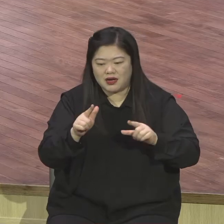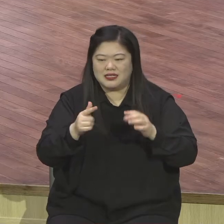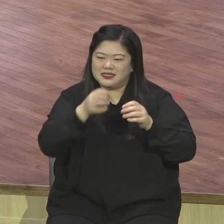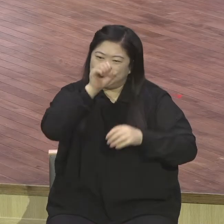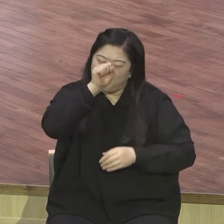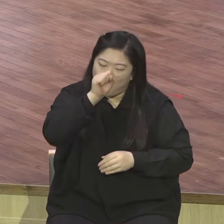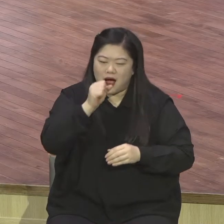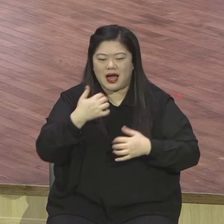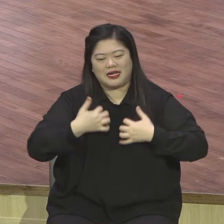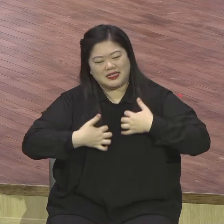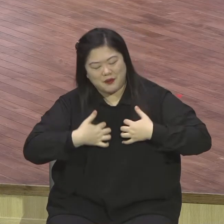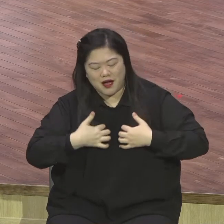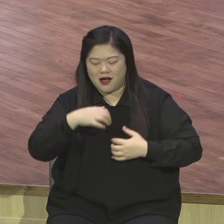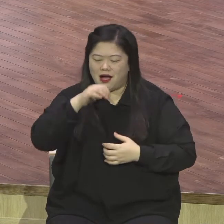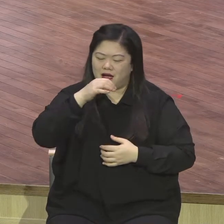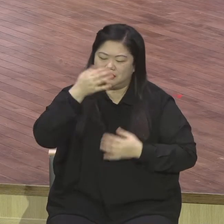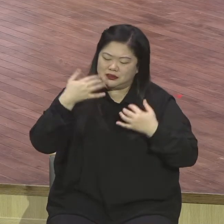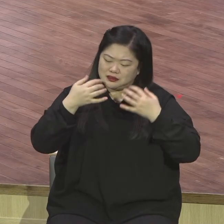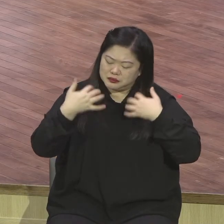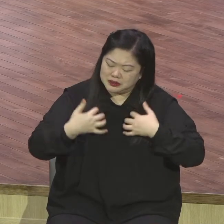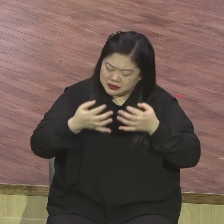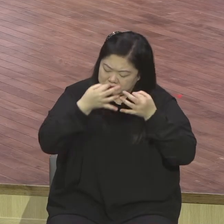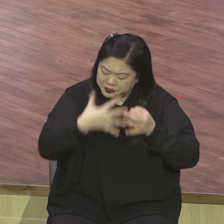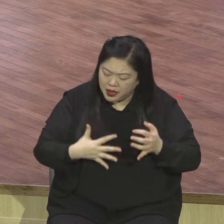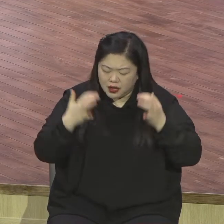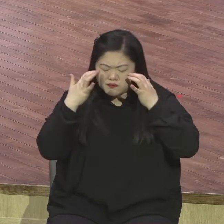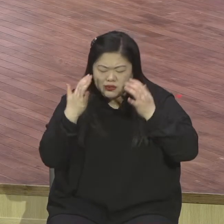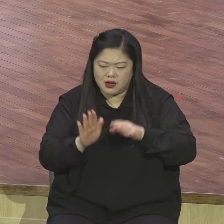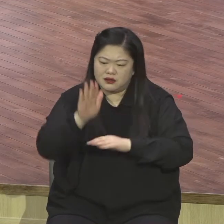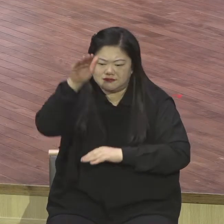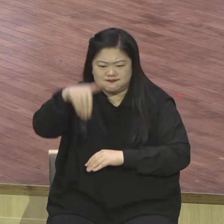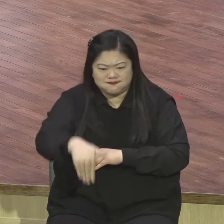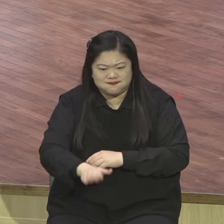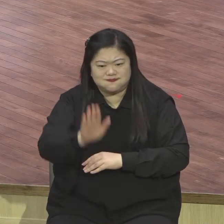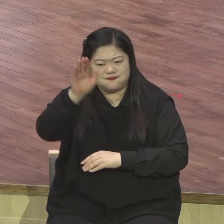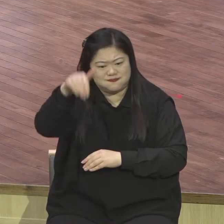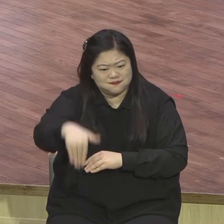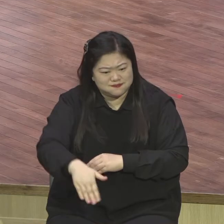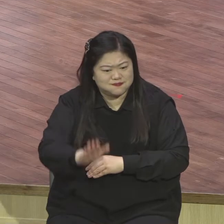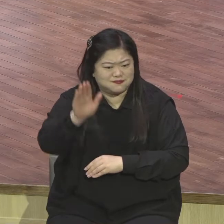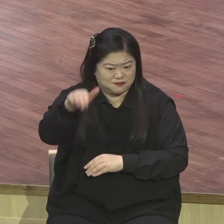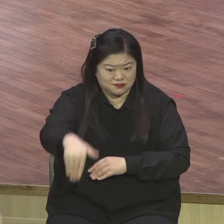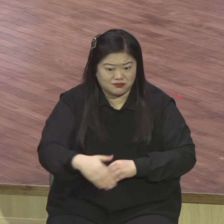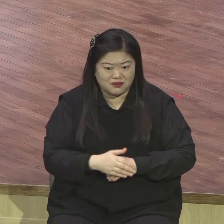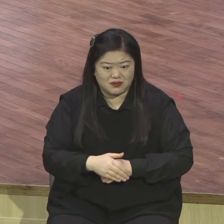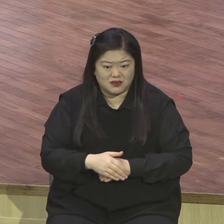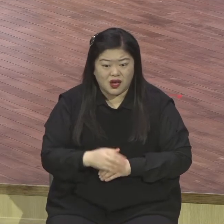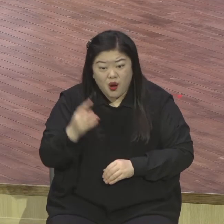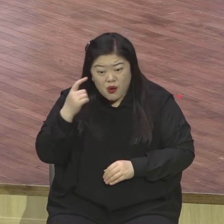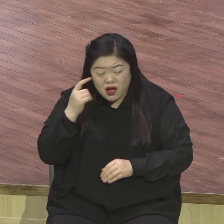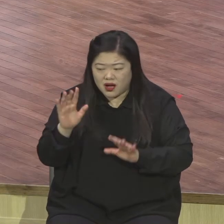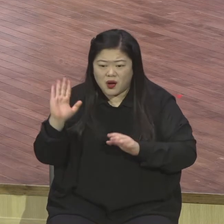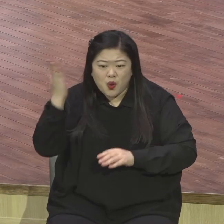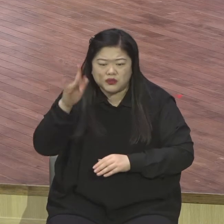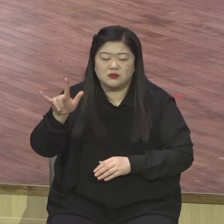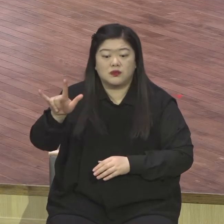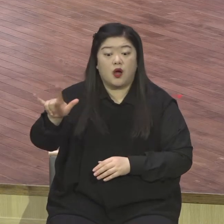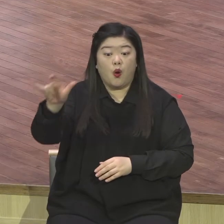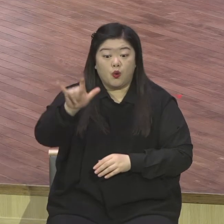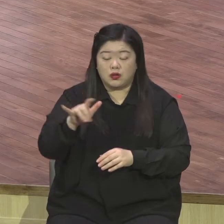상상할 수도 없는 어려움도 생기지요. 코로나19 상황을 우리는 상상이나 해봤냐고요.